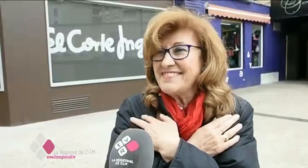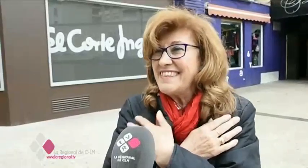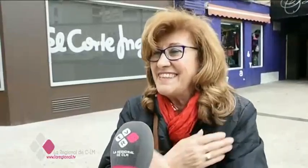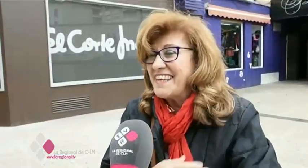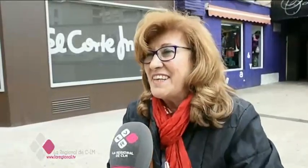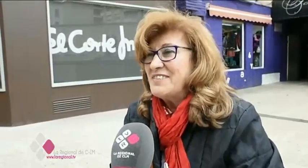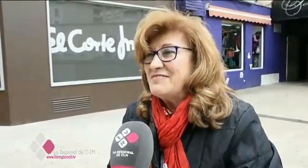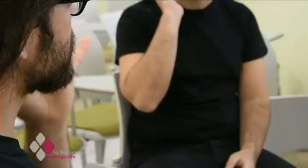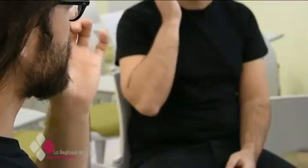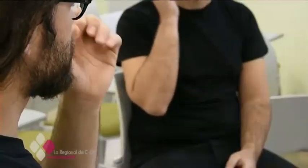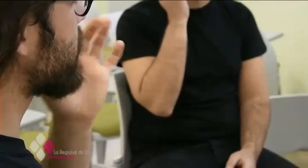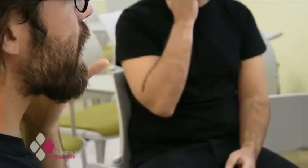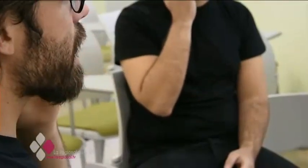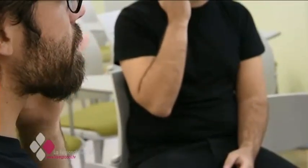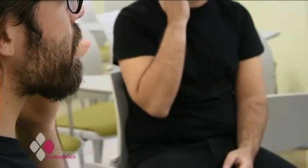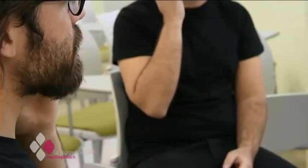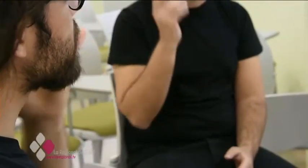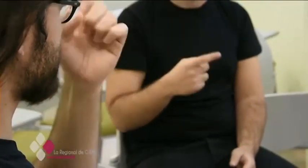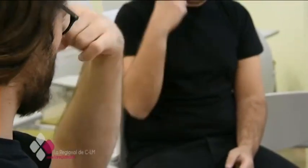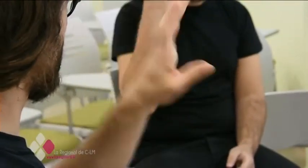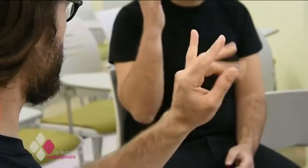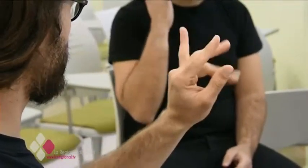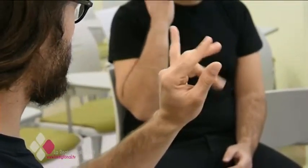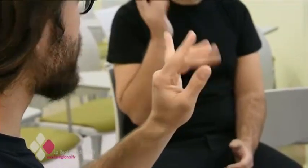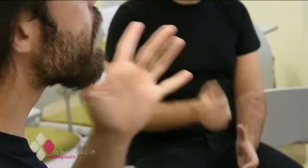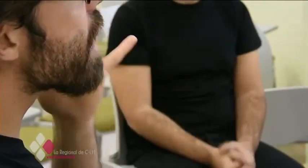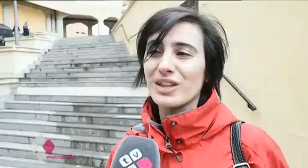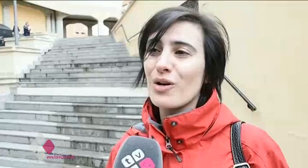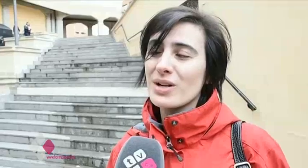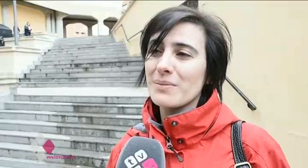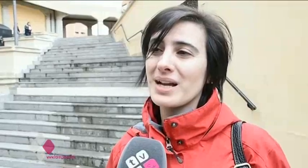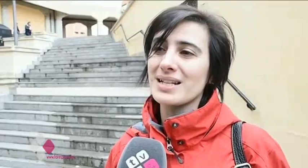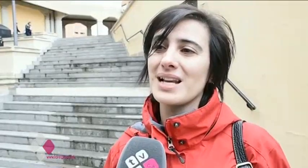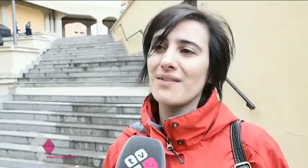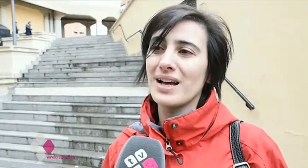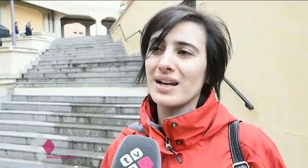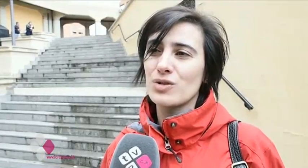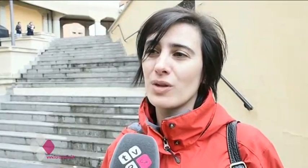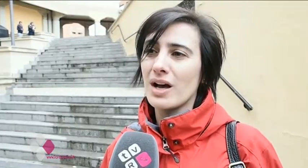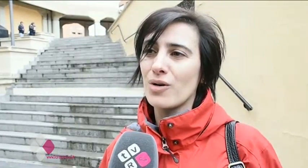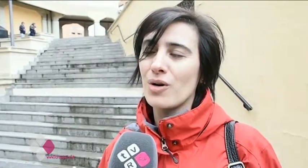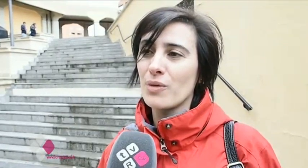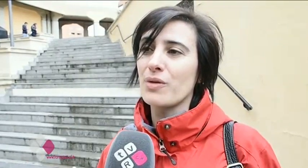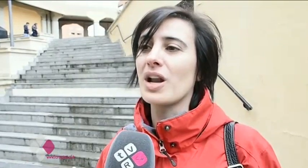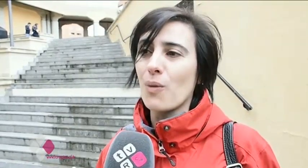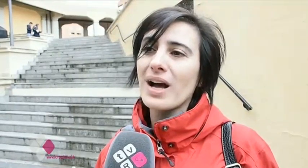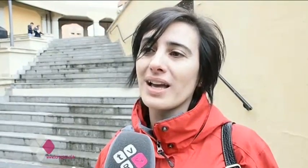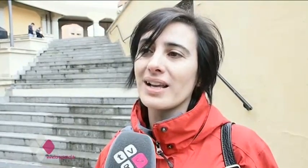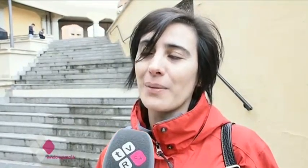Y te quiero. Y eso que sabemos que conocerla sería algo muy práctico. Tengo algunas amigas que sí hablan y han estudiado audición y lenguaje y las